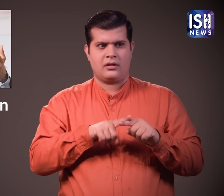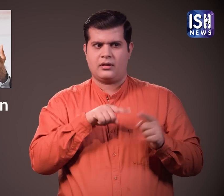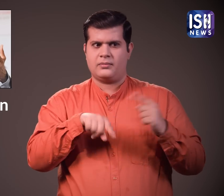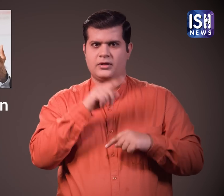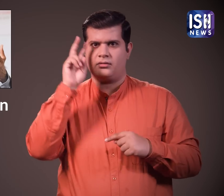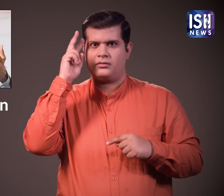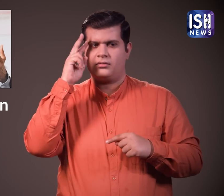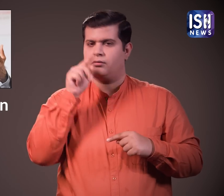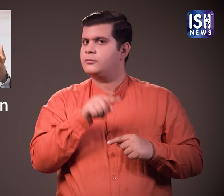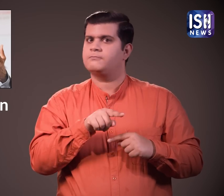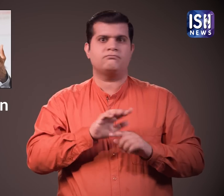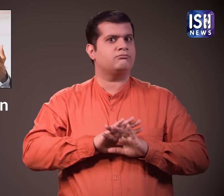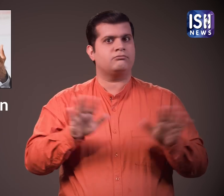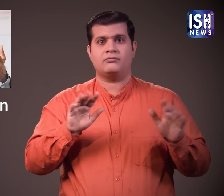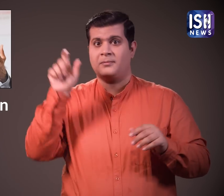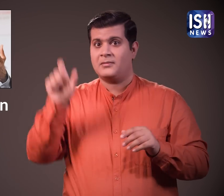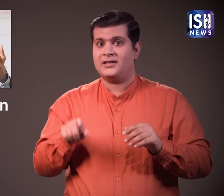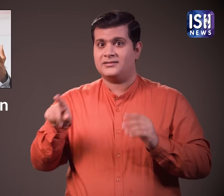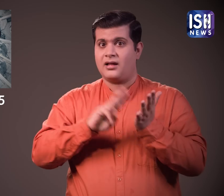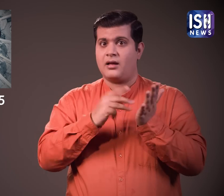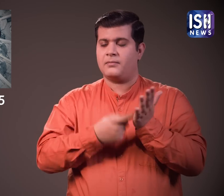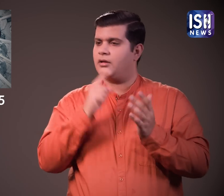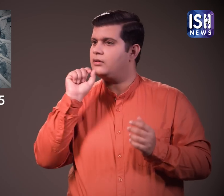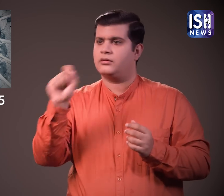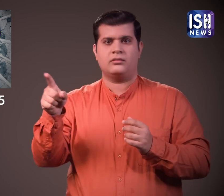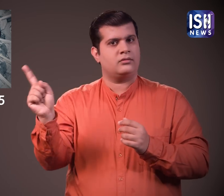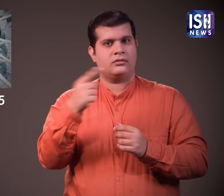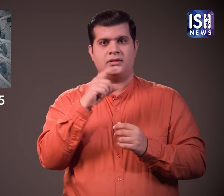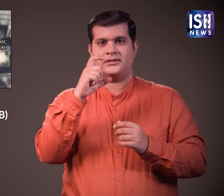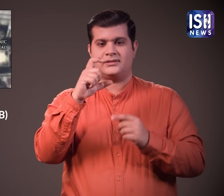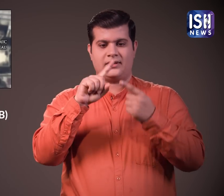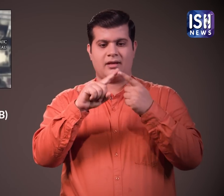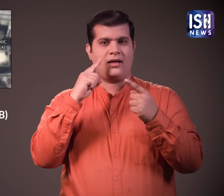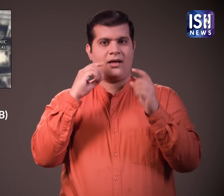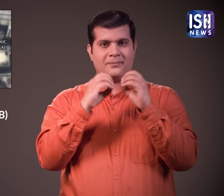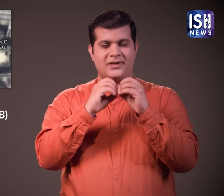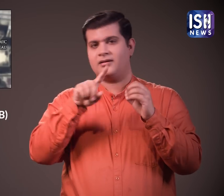रॉई न तब CEIB और ED को